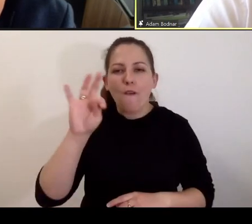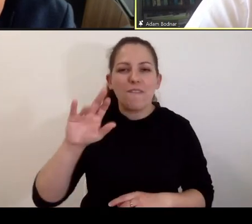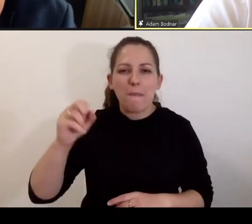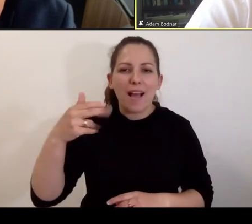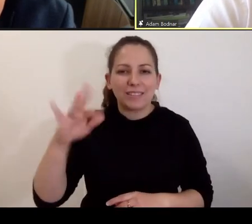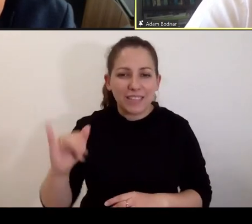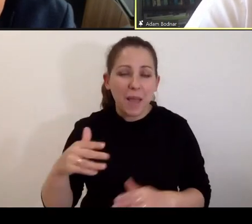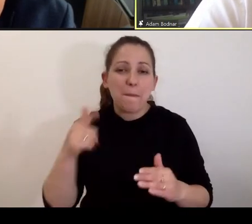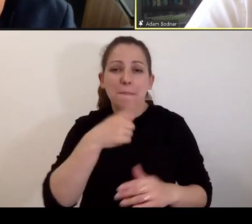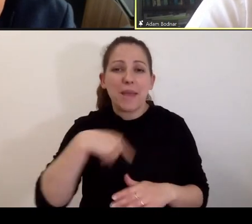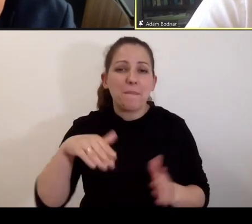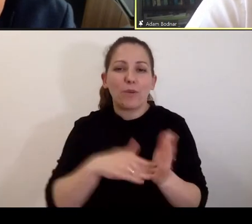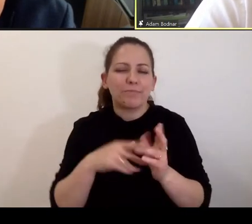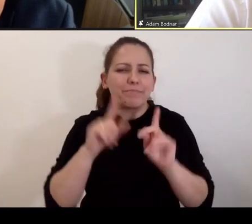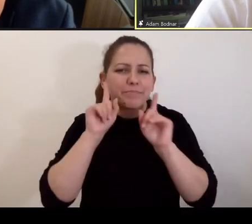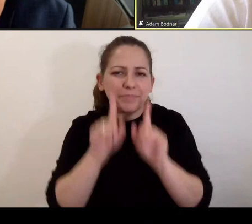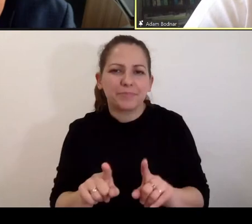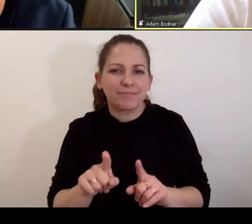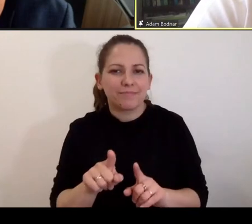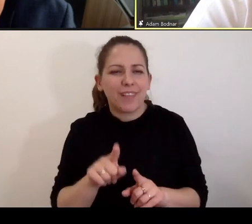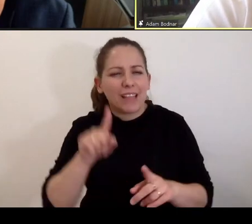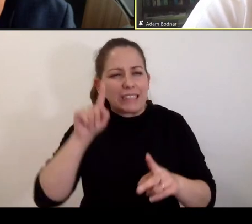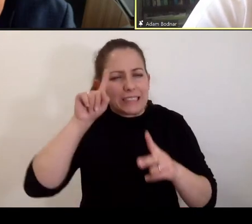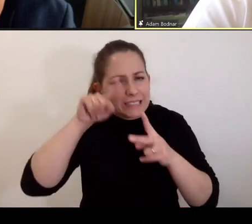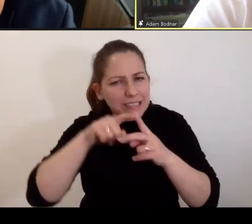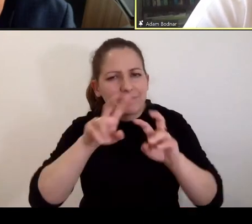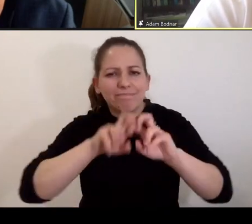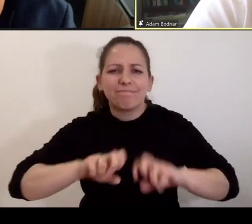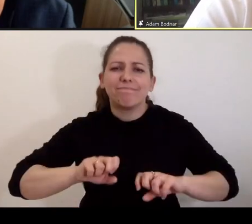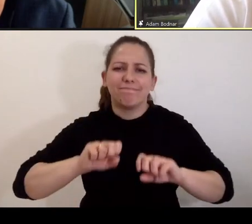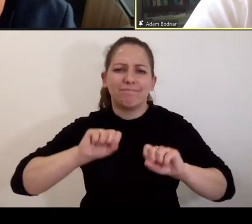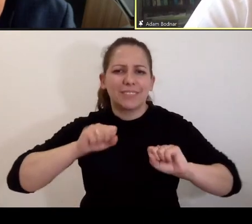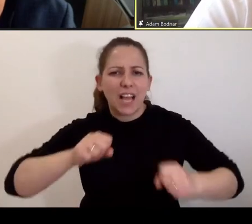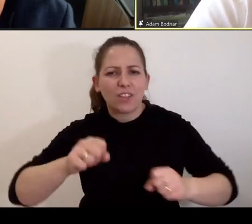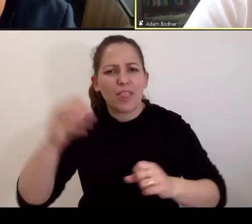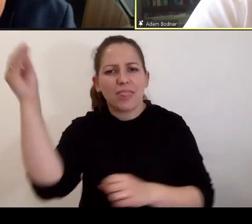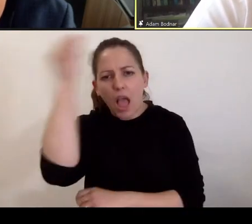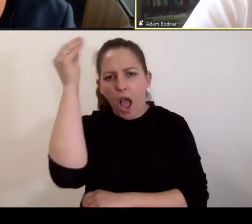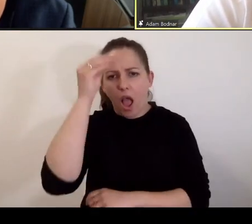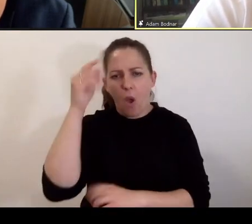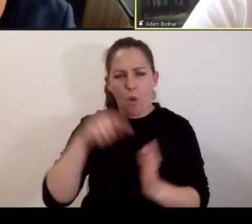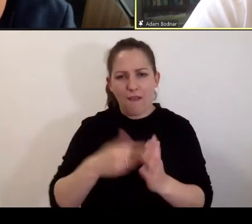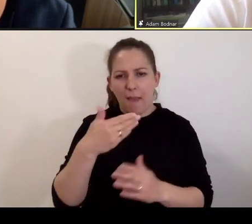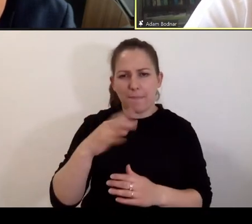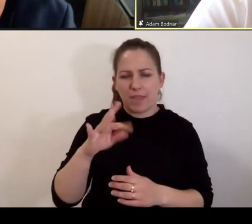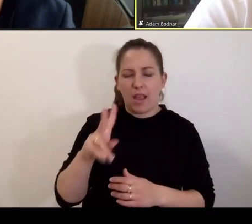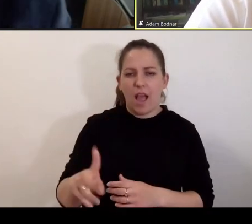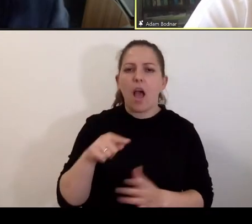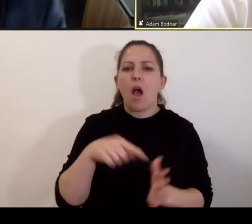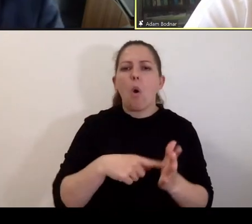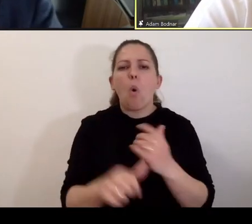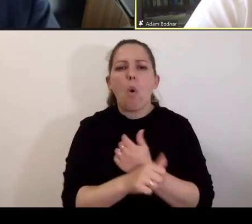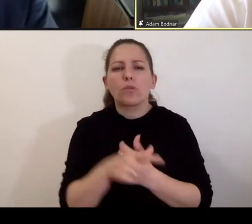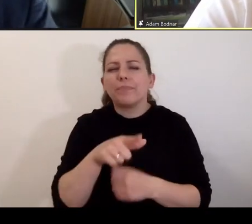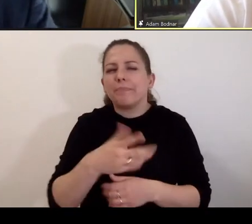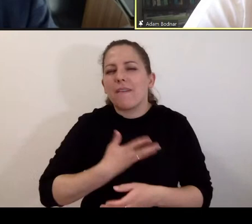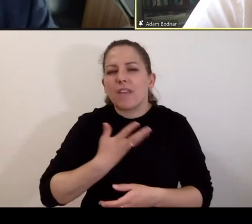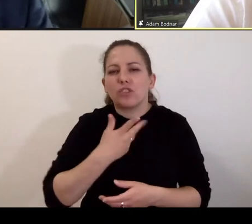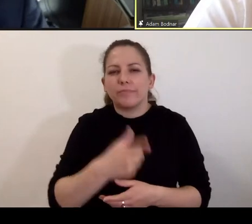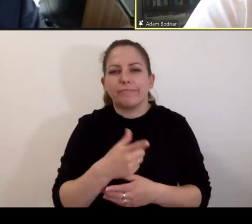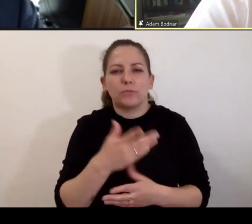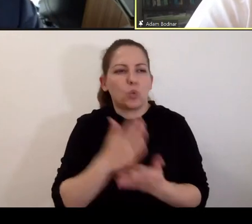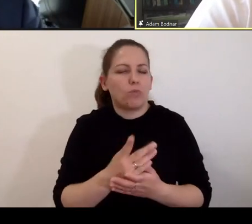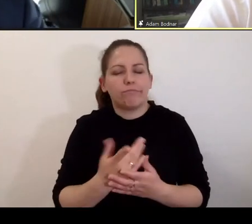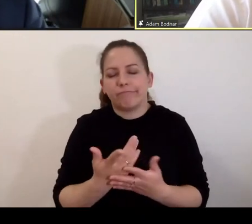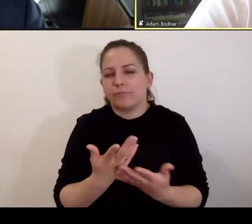My potrzebujemy tak naprawdę głębszego zaangażowania naukowego, jeżeli chodzi o MTK, bo mam wrażenie, że to jest, odbiegamy